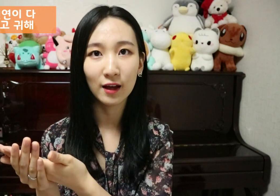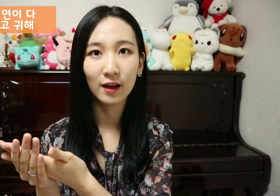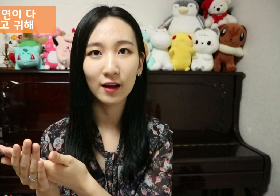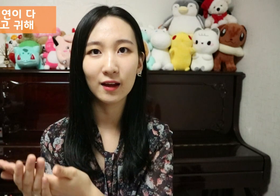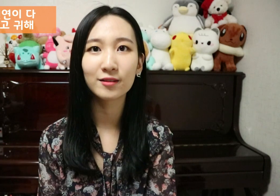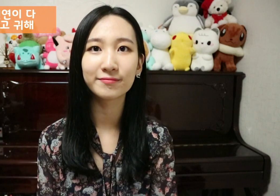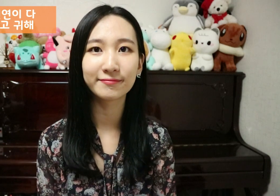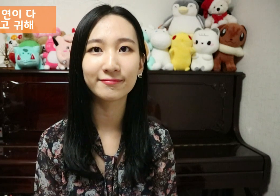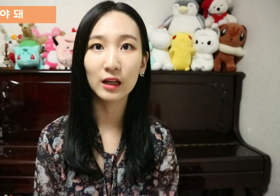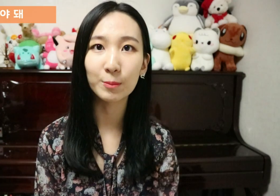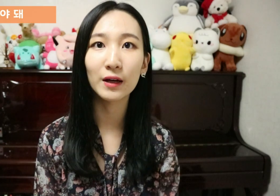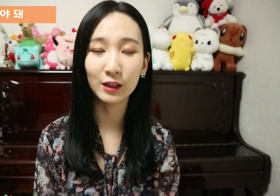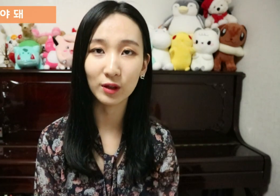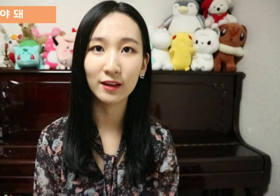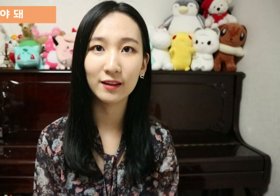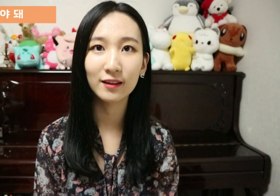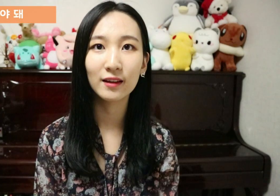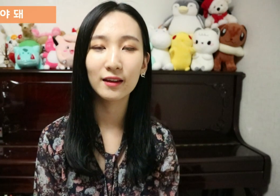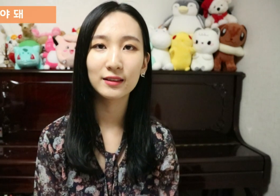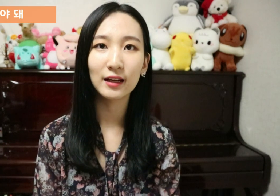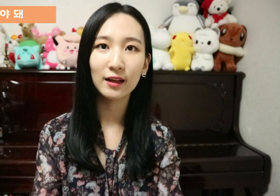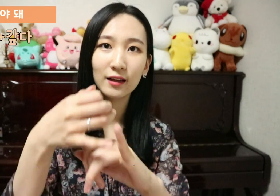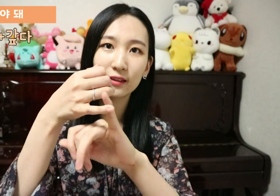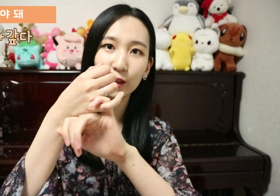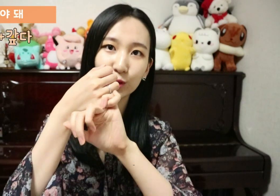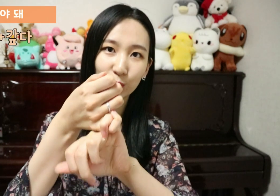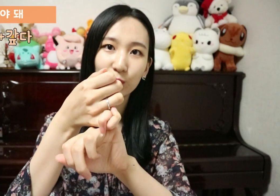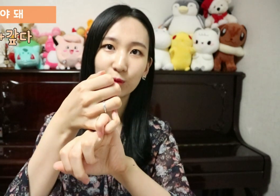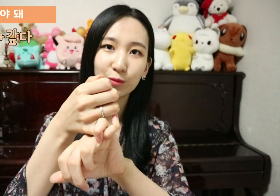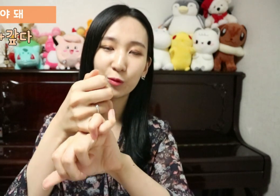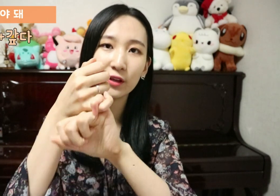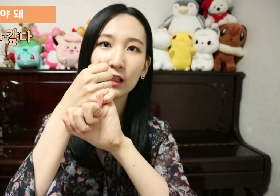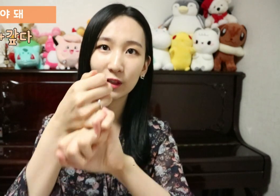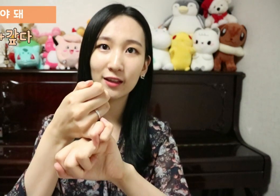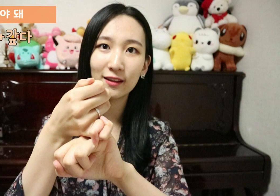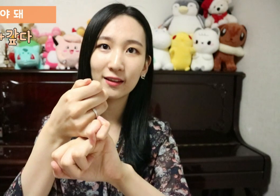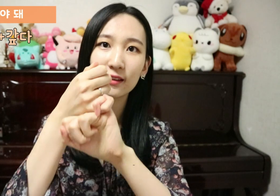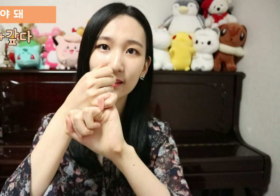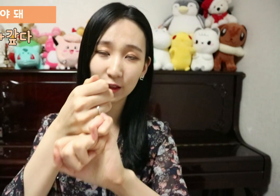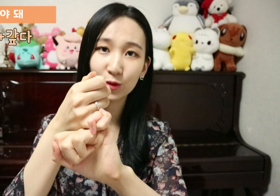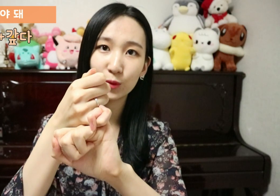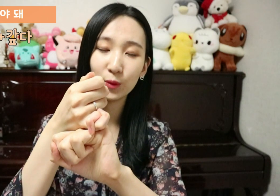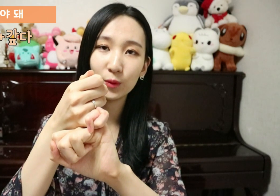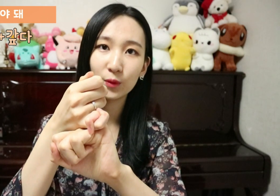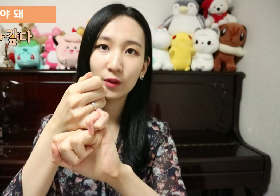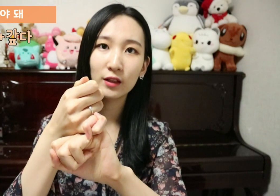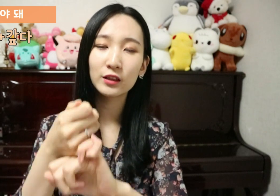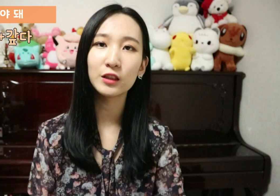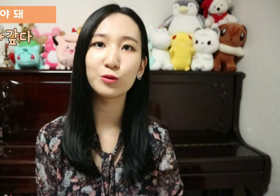갚아야 돼 약속 뭐뭐 해야 돼 약속 그리고